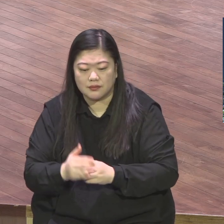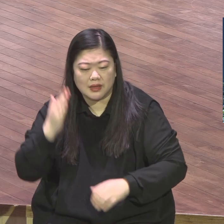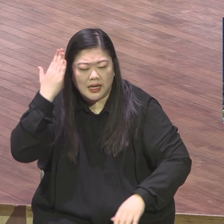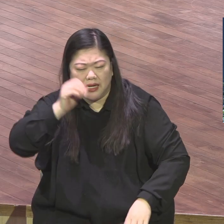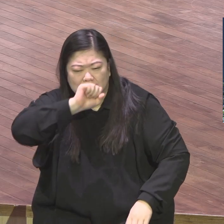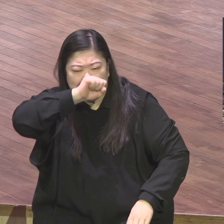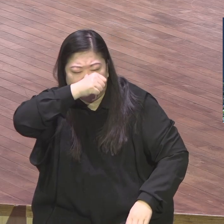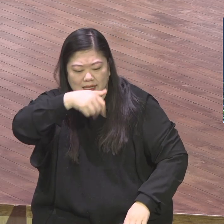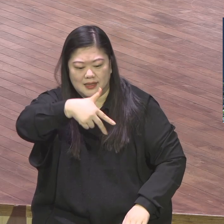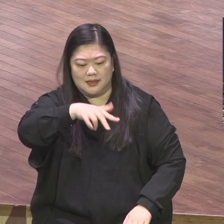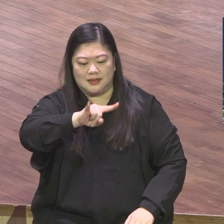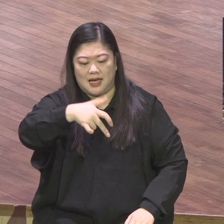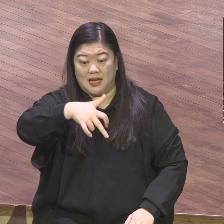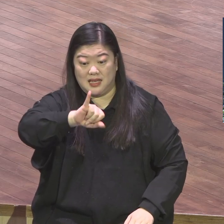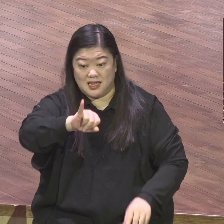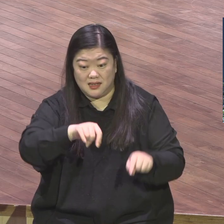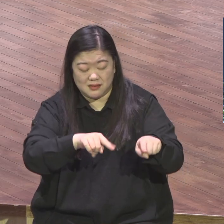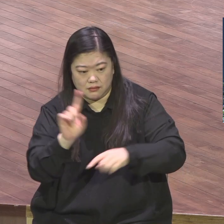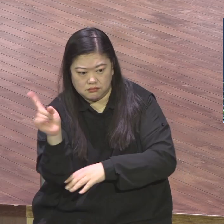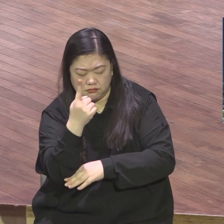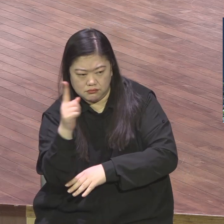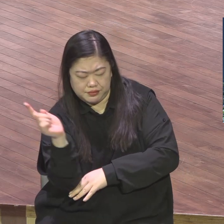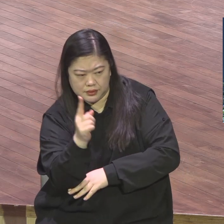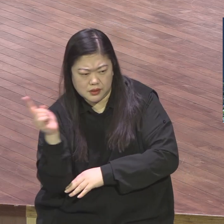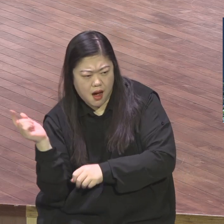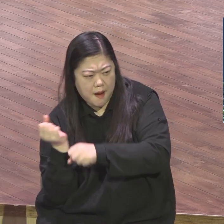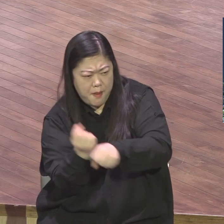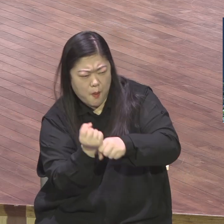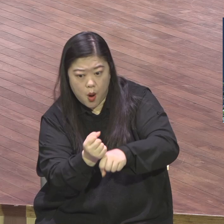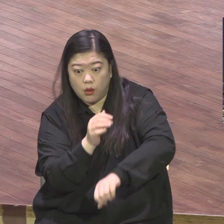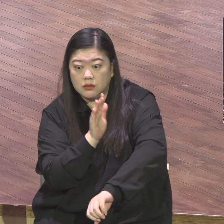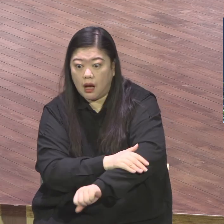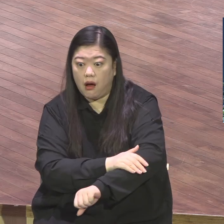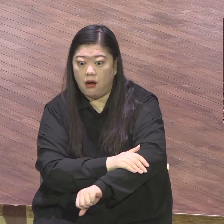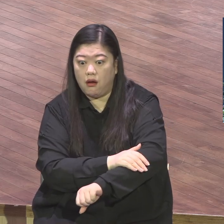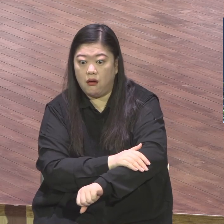로빈슨의 실력을 알아본 거예요 흑인이지만 대단히 잘한다 그래서